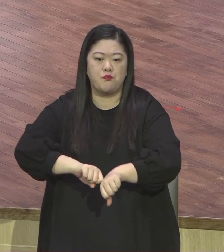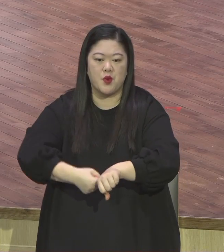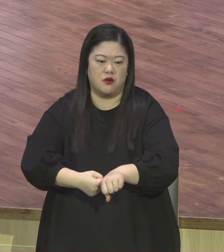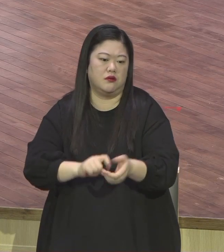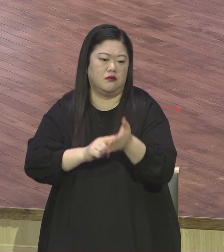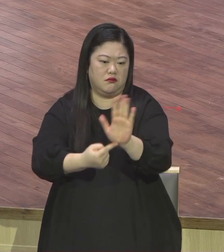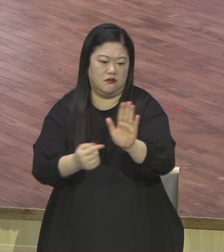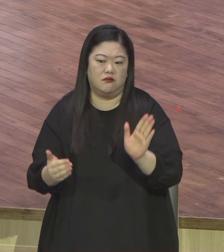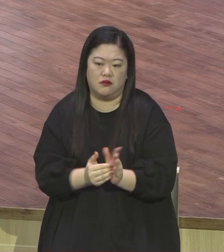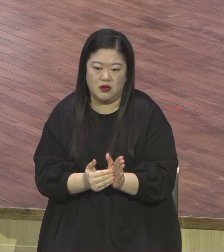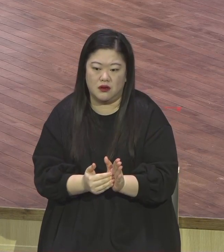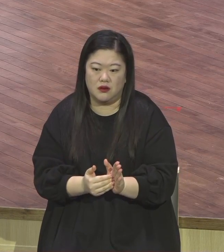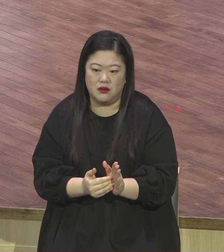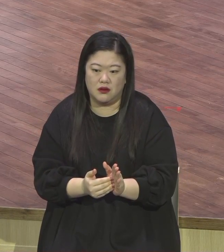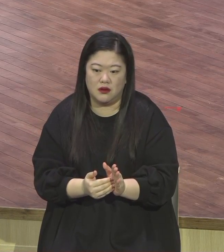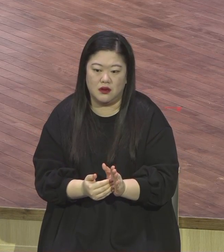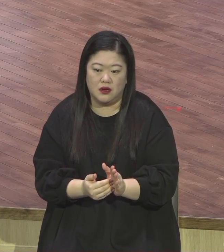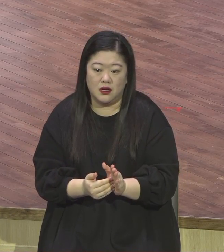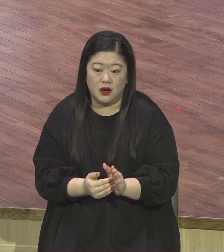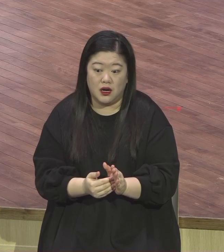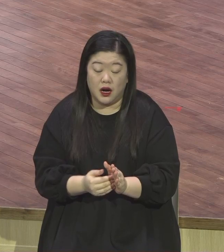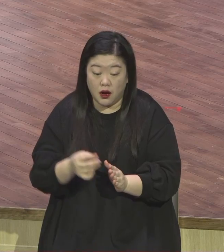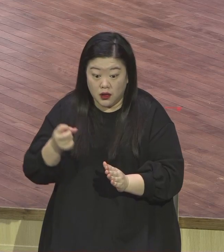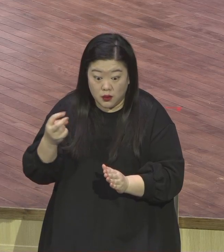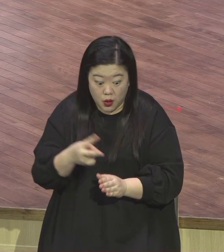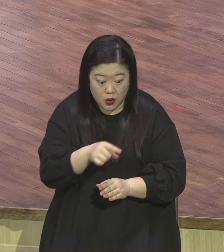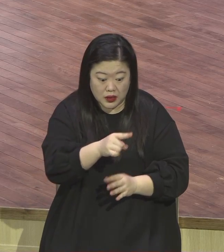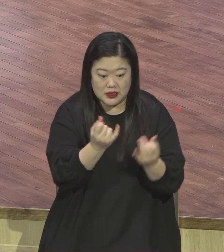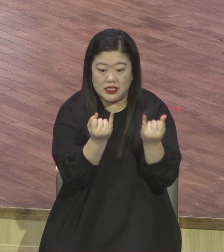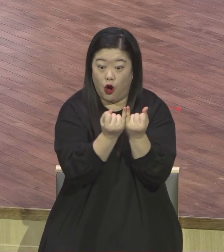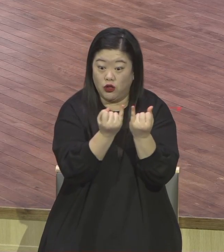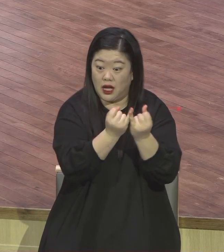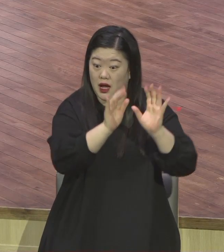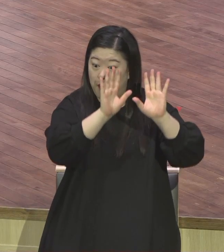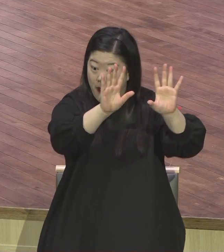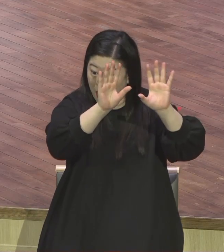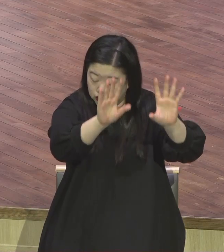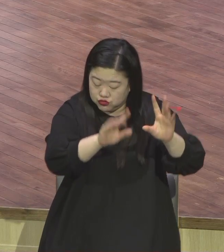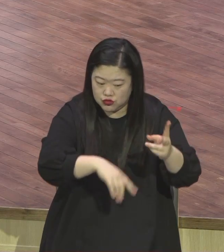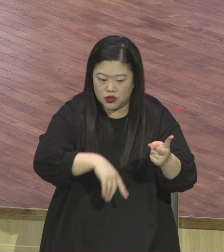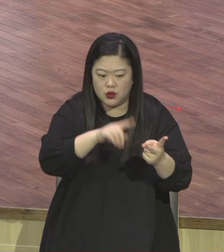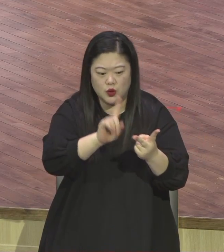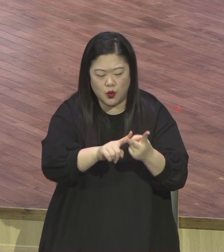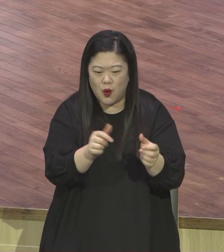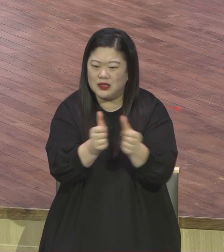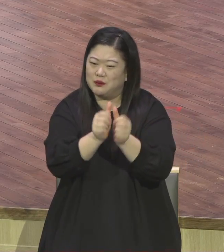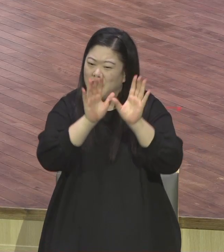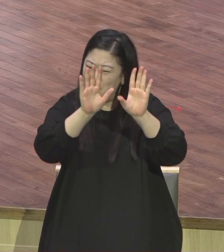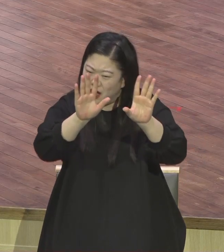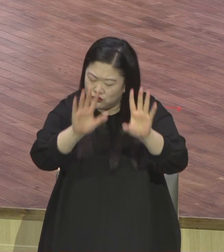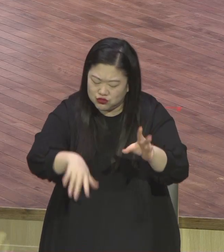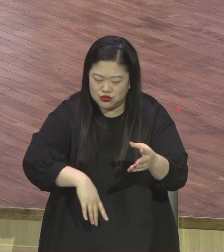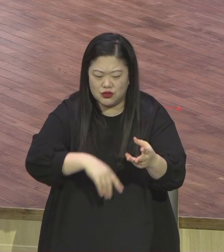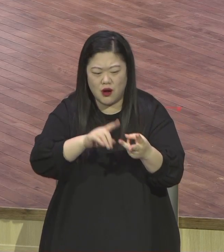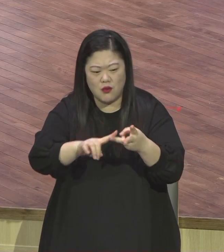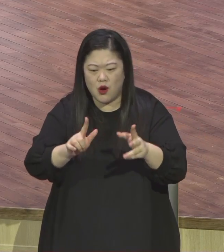비단 배구계뿐만 아니라 우리나라 체육계의 학교 안에 폭력은